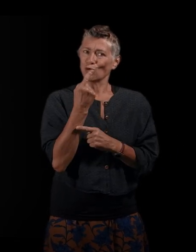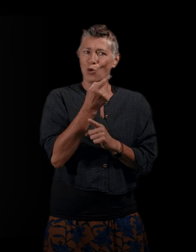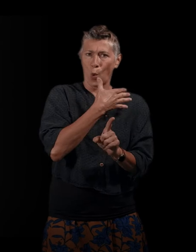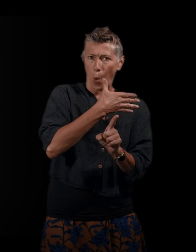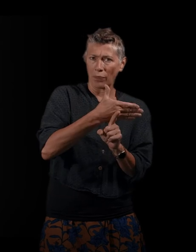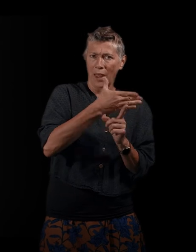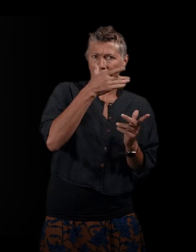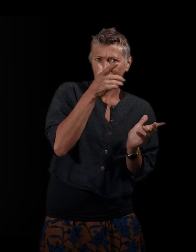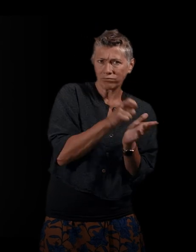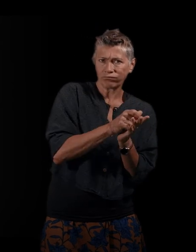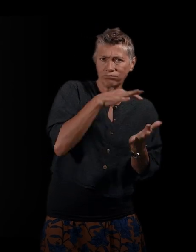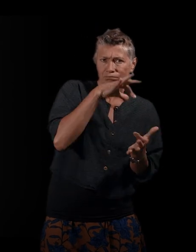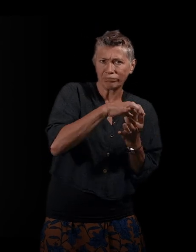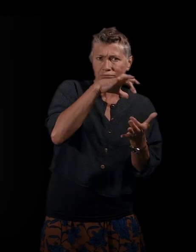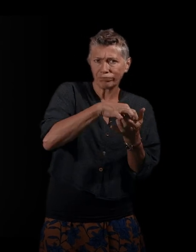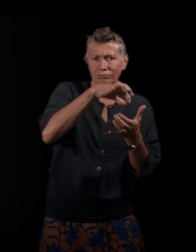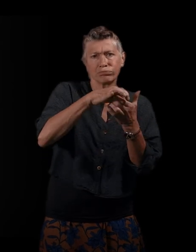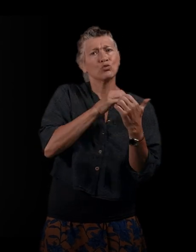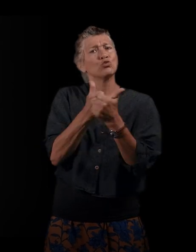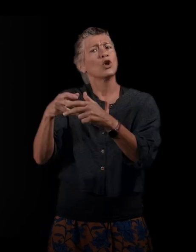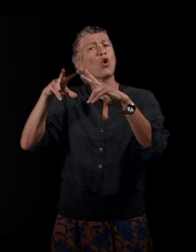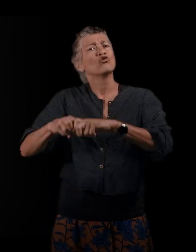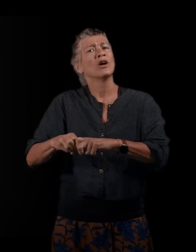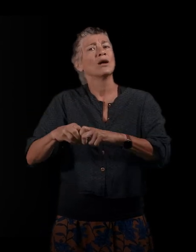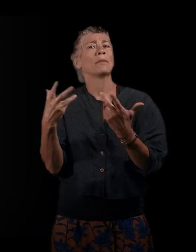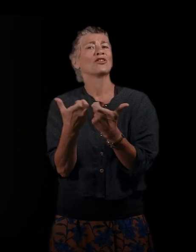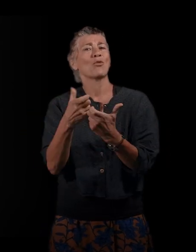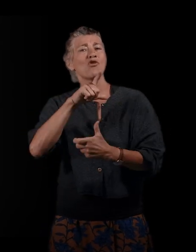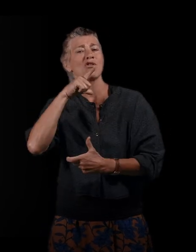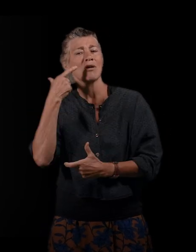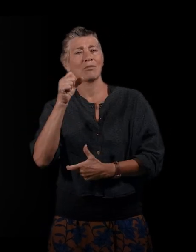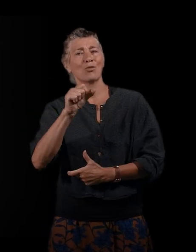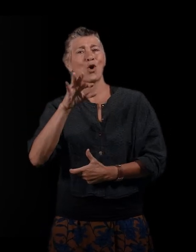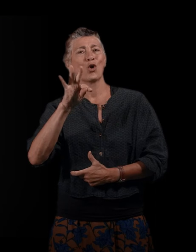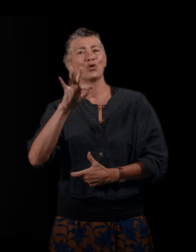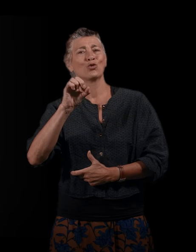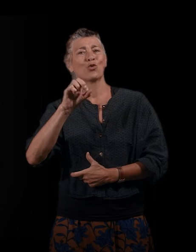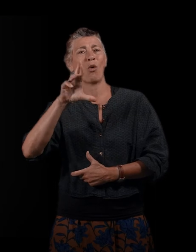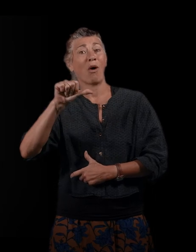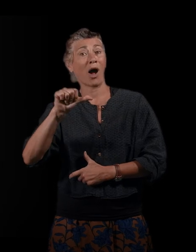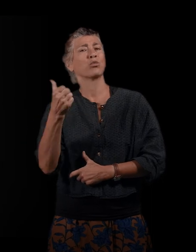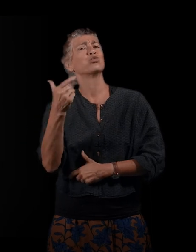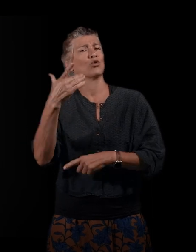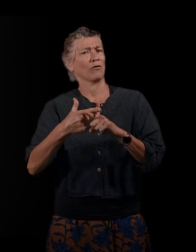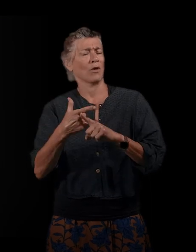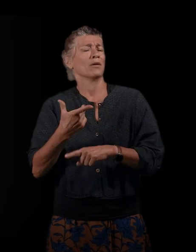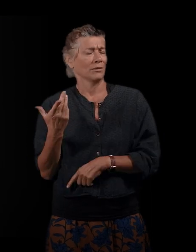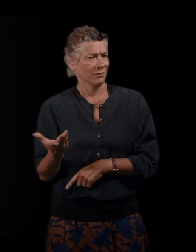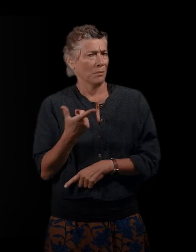historiques, notamment ceux de Benjamin Storac, que vous citez plusieurs fois. L'écriture en mille feuilles, si je peux me permettre, du roman.